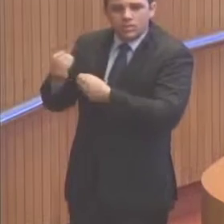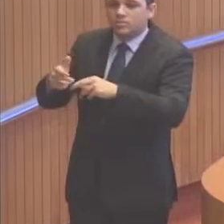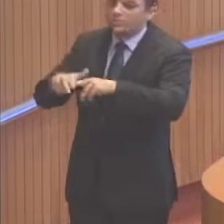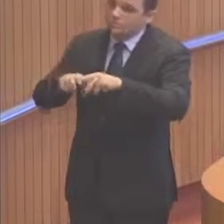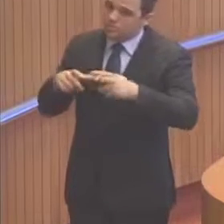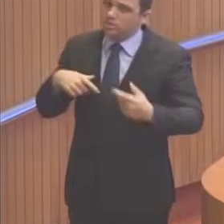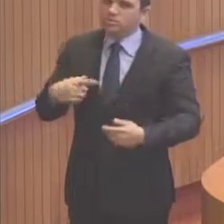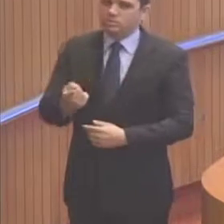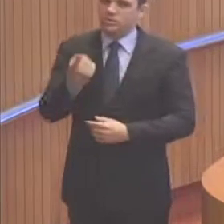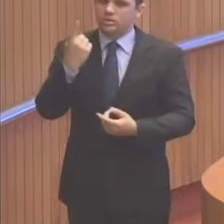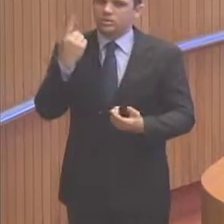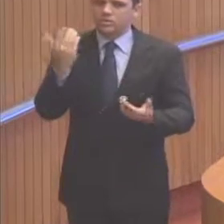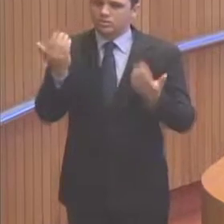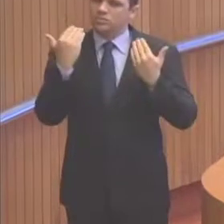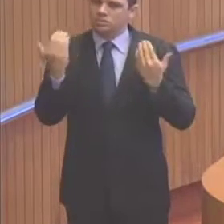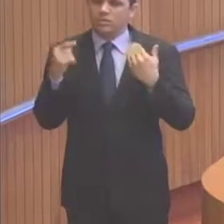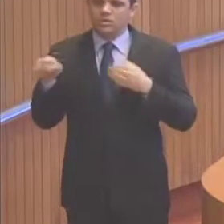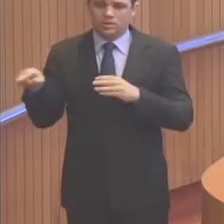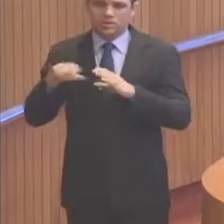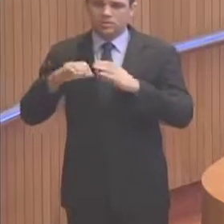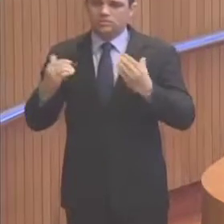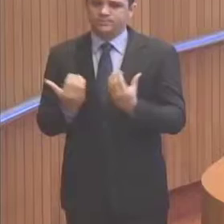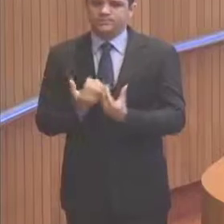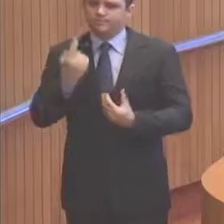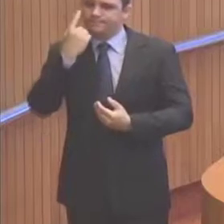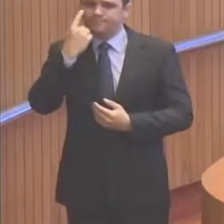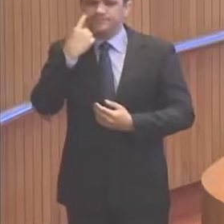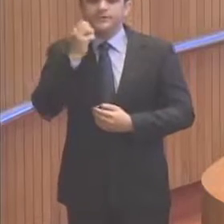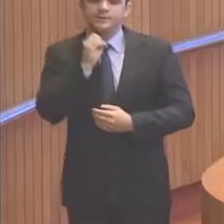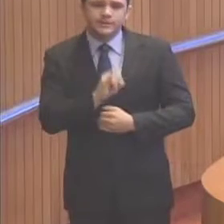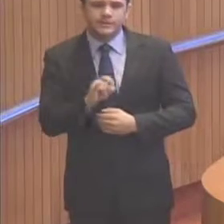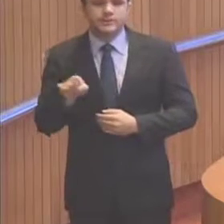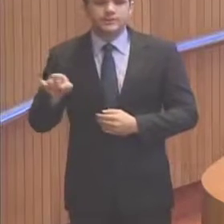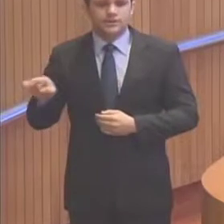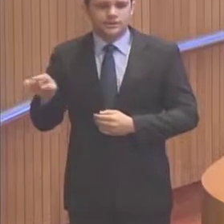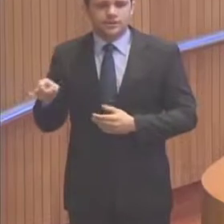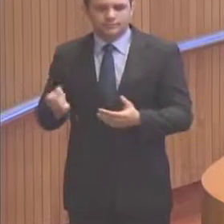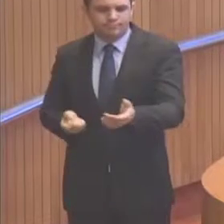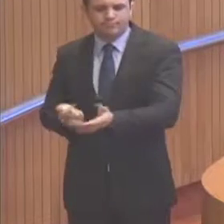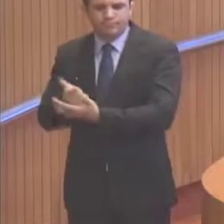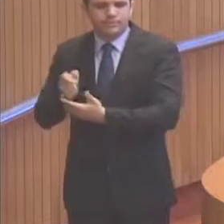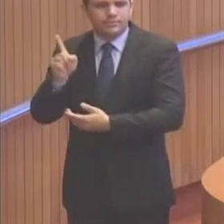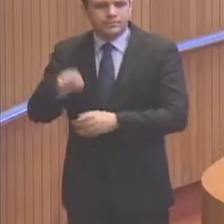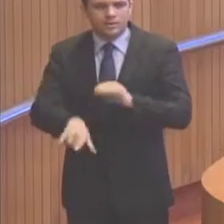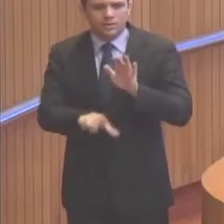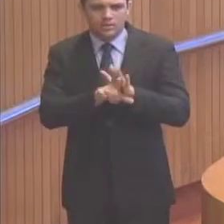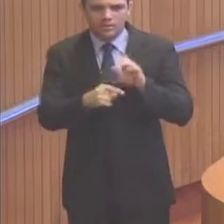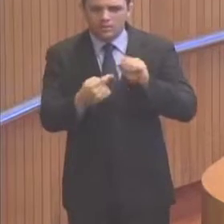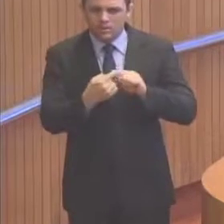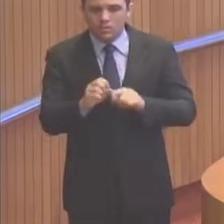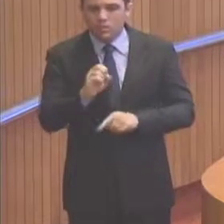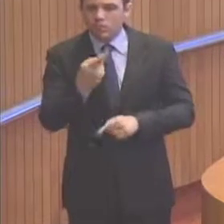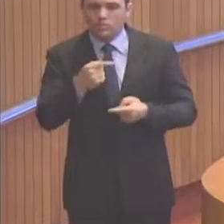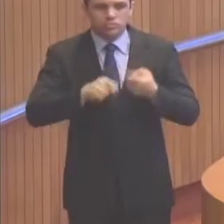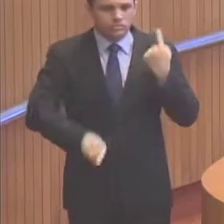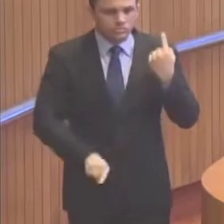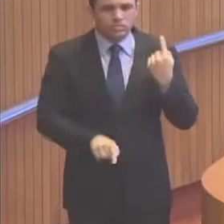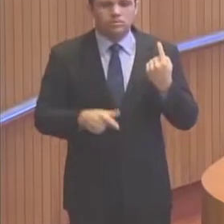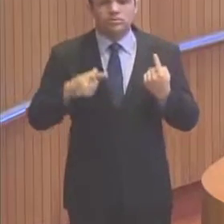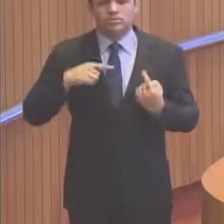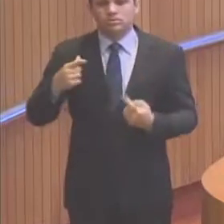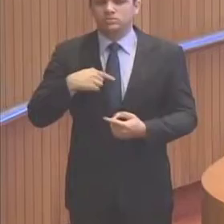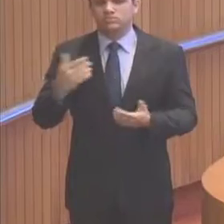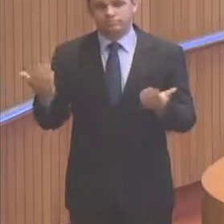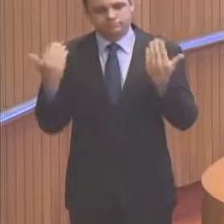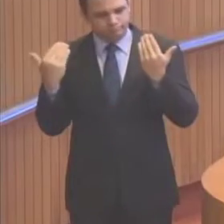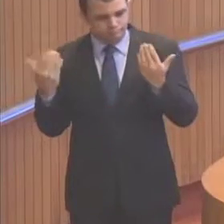comunidade se a aquisição se deu em bases legais. Há uma dúvida. Tudo